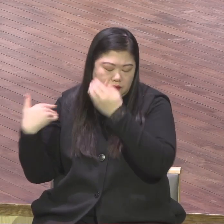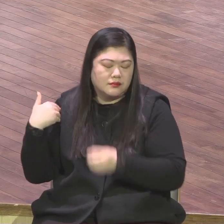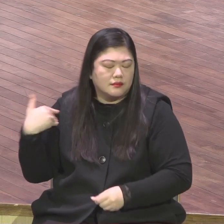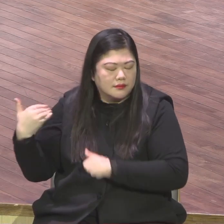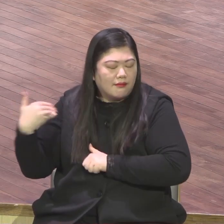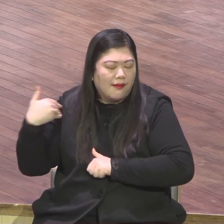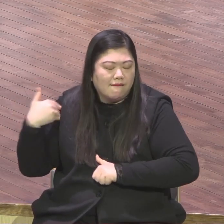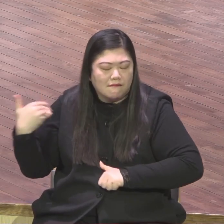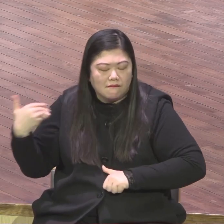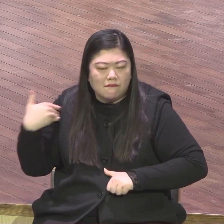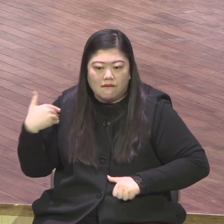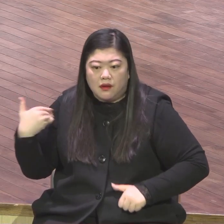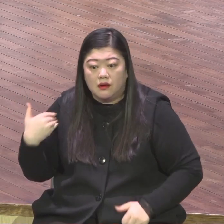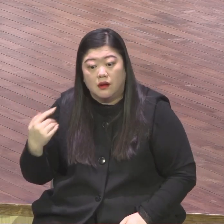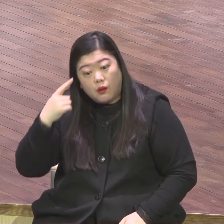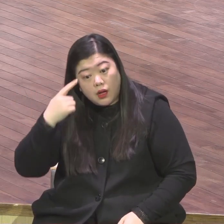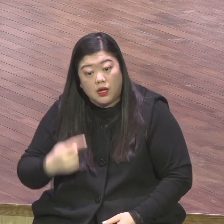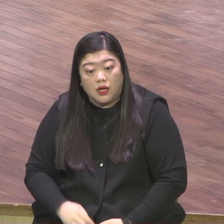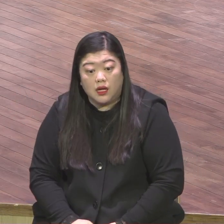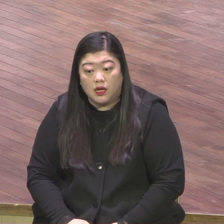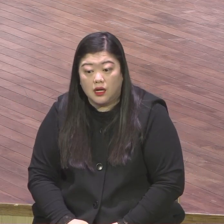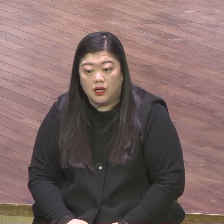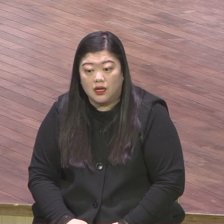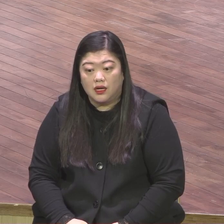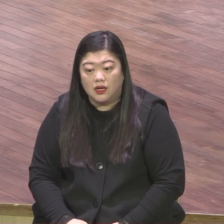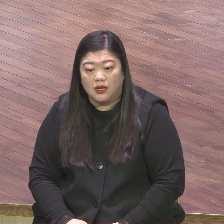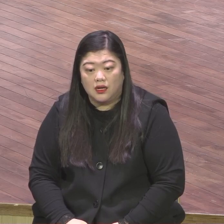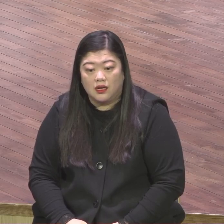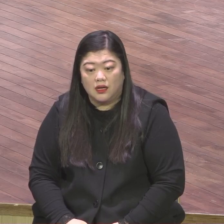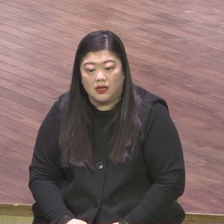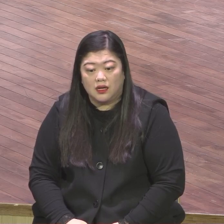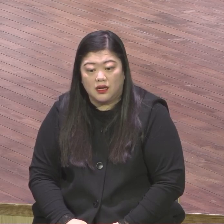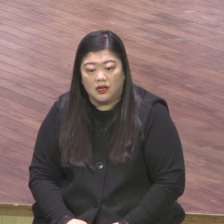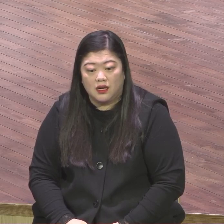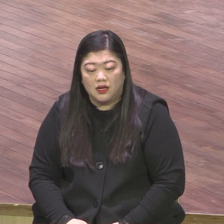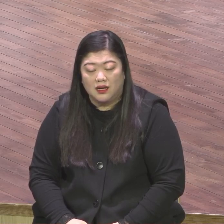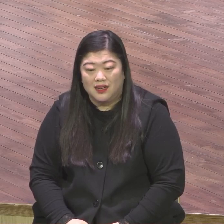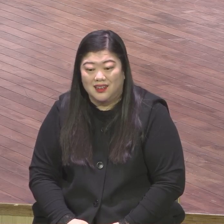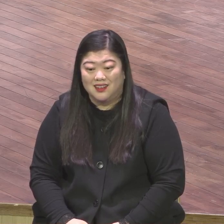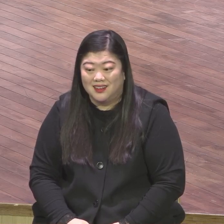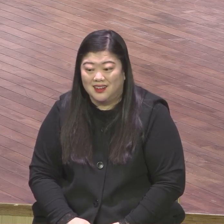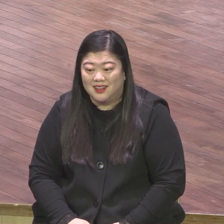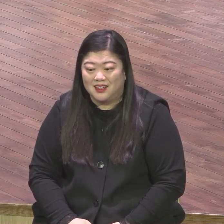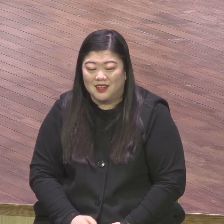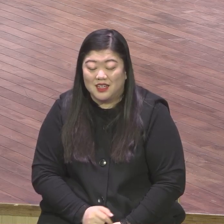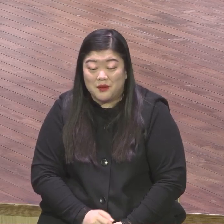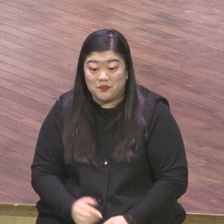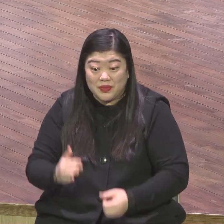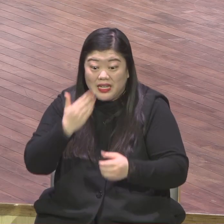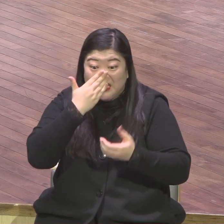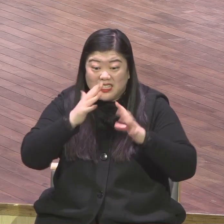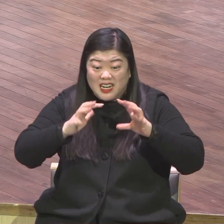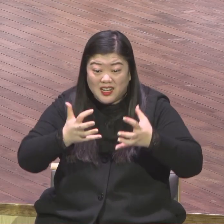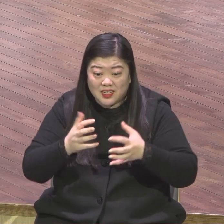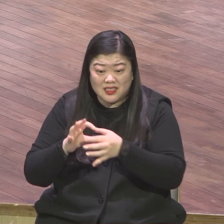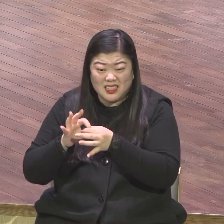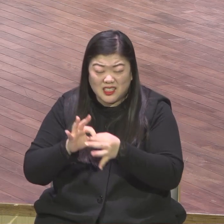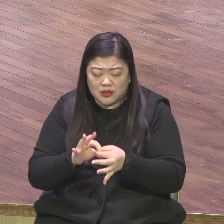들으라 들으라 들으라 이유가 뭐예요 지금 이스라엘 백신들이 하나님의 말씀 듣는 것 자체를 안 듣고 있다는